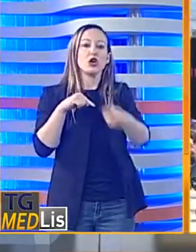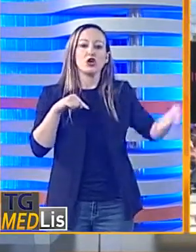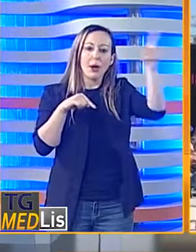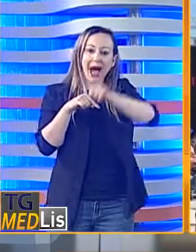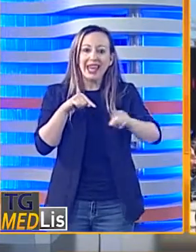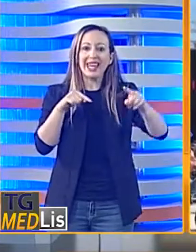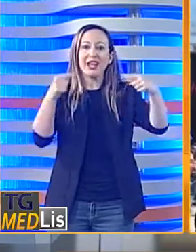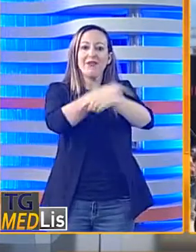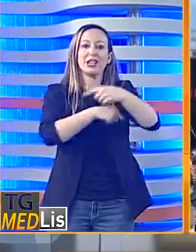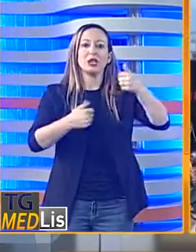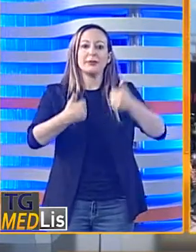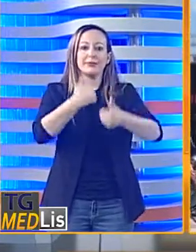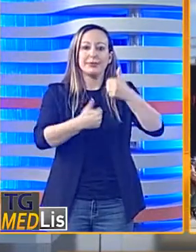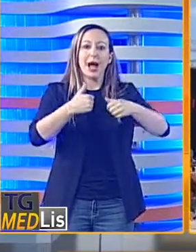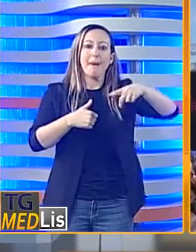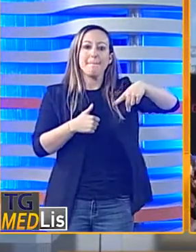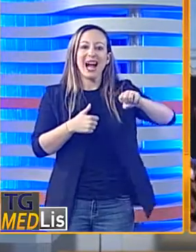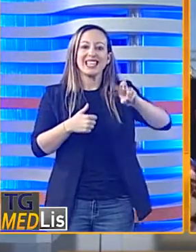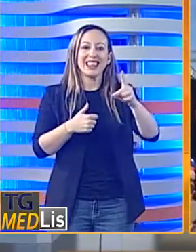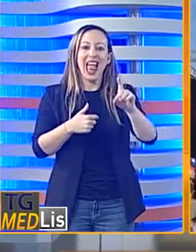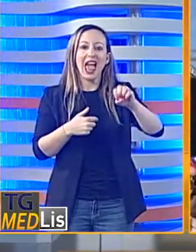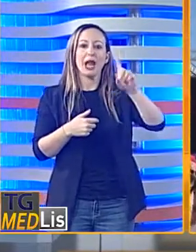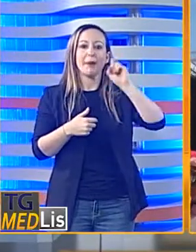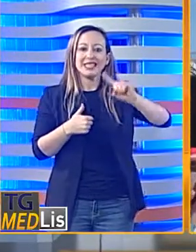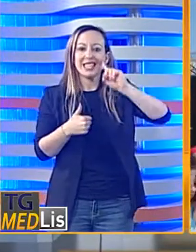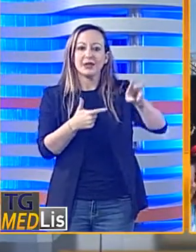d'Italia sarà la Pedara Messina.